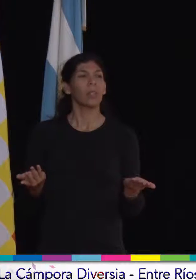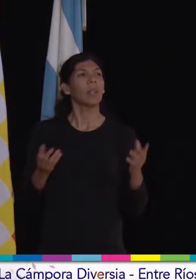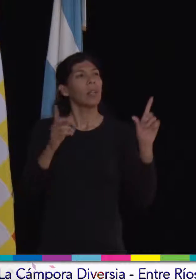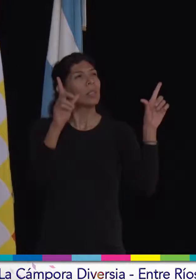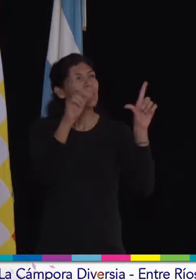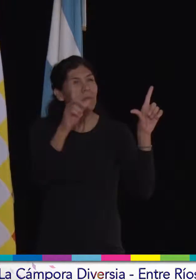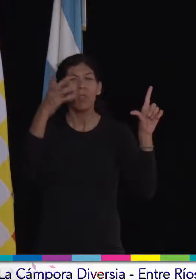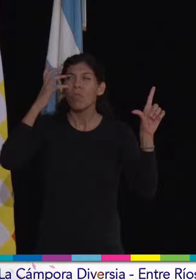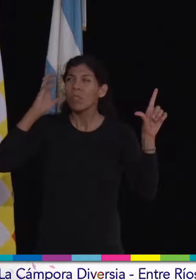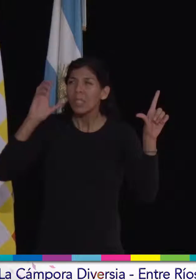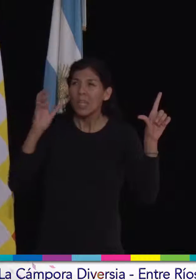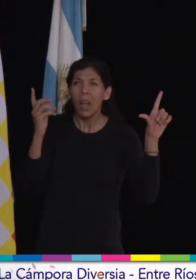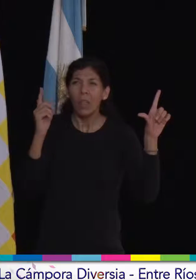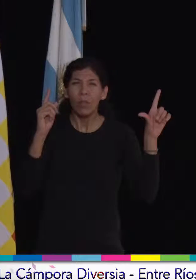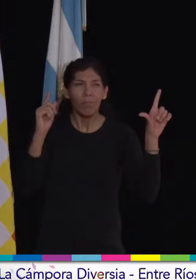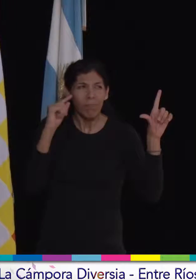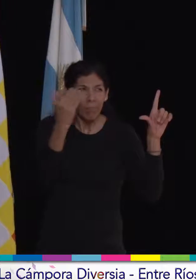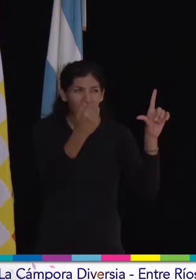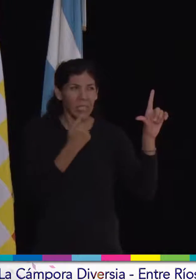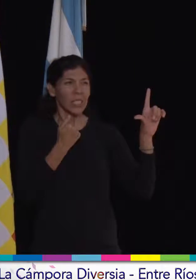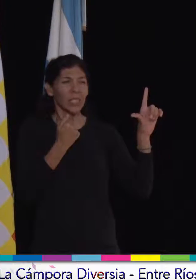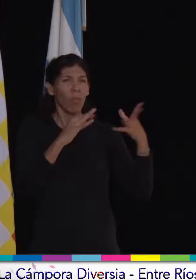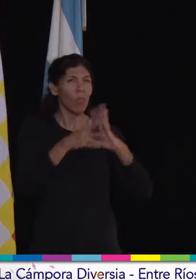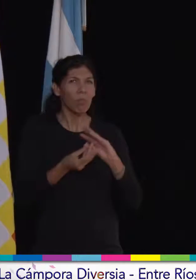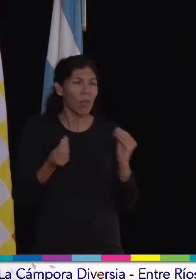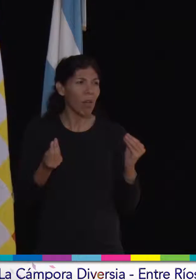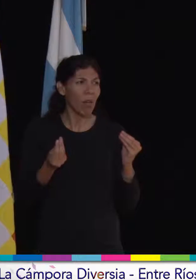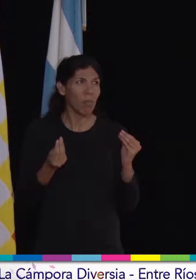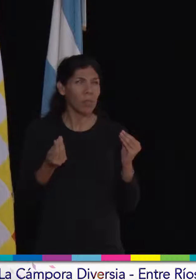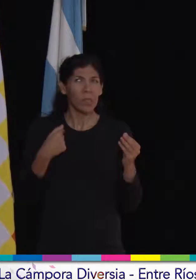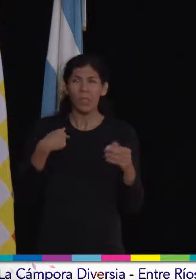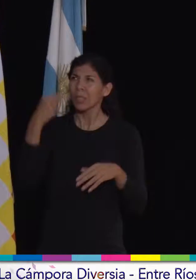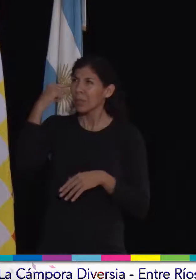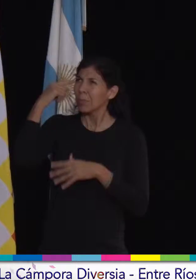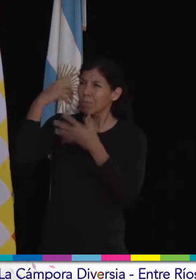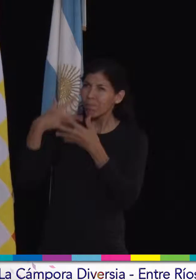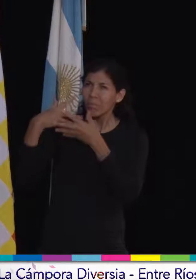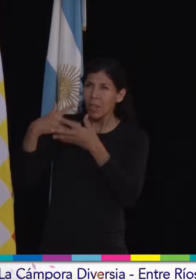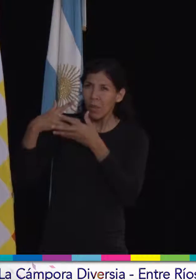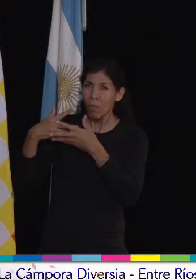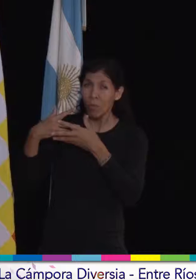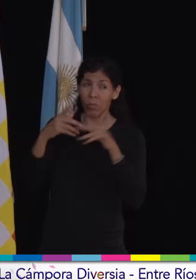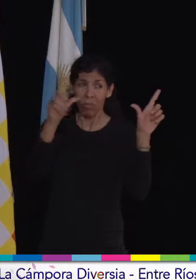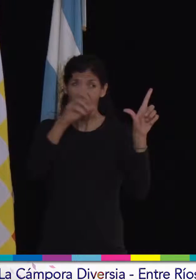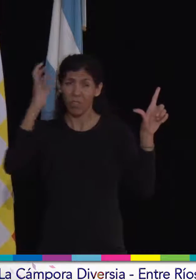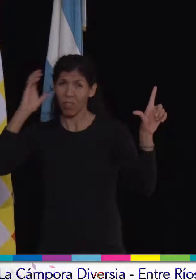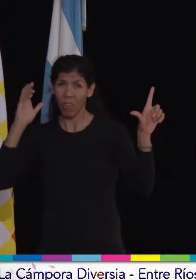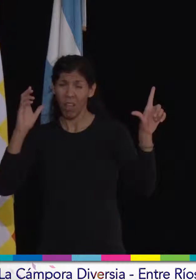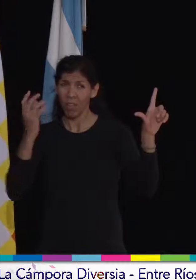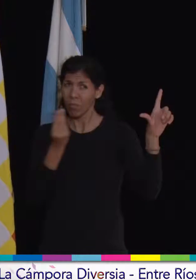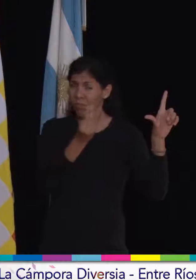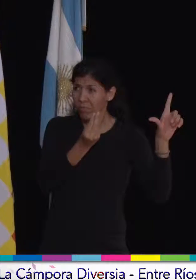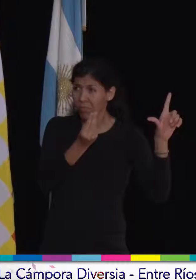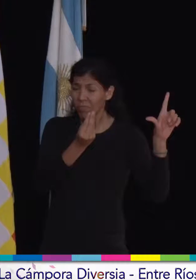nos ven los medios? Yo me lo planteo a mí. ¿Cómo me ven los medios? ¿Me ven? ¿No me ven?